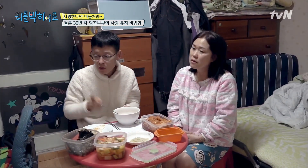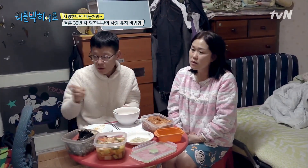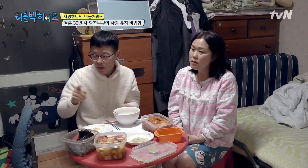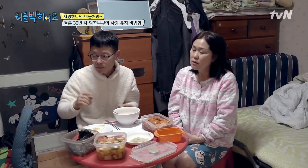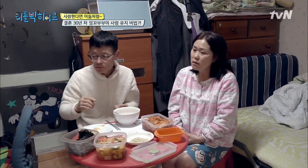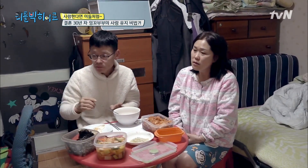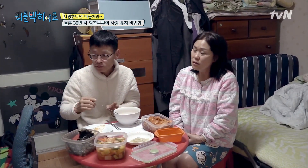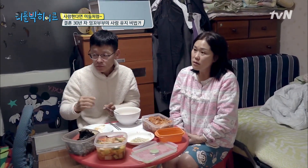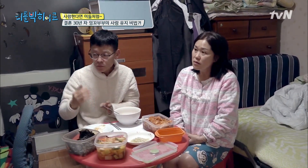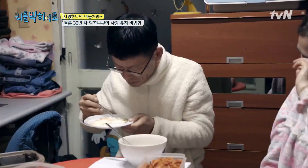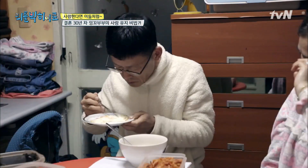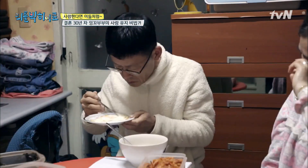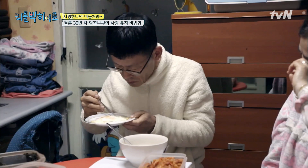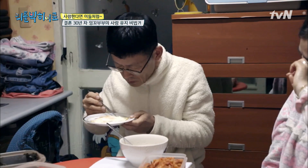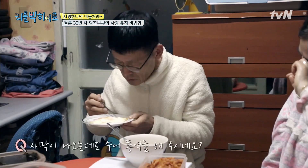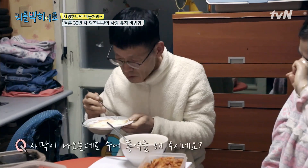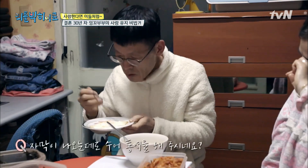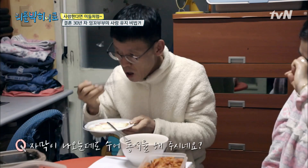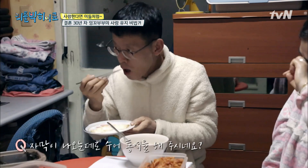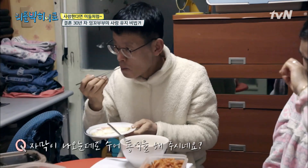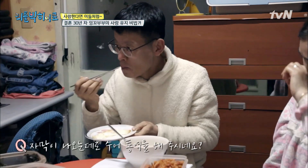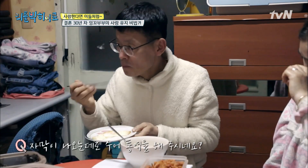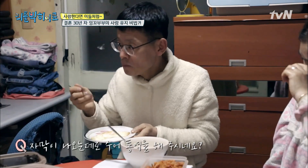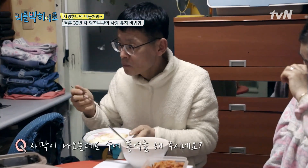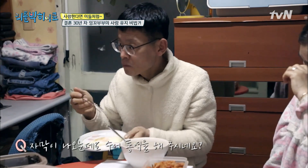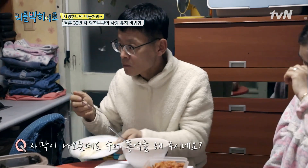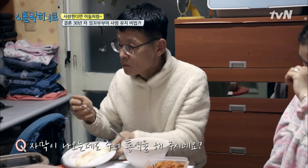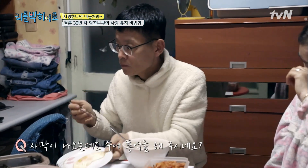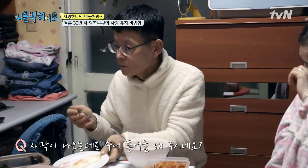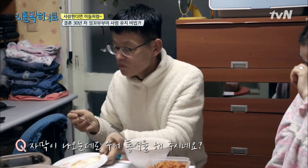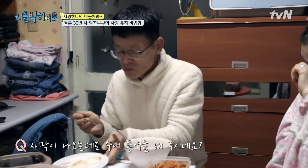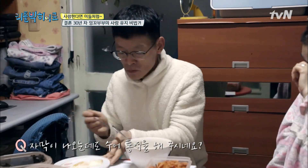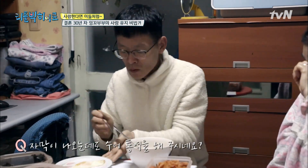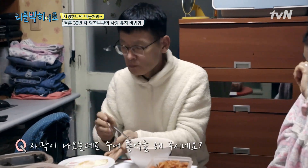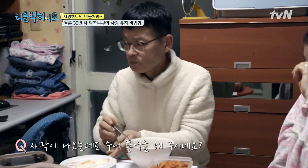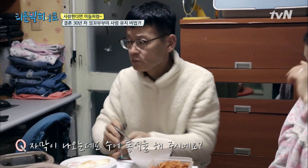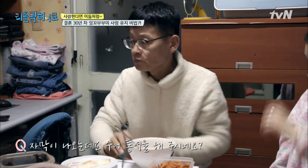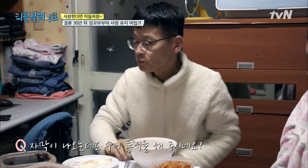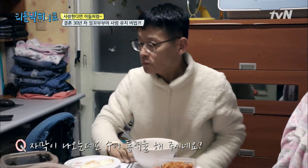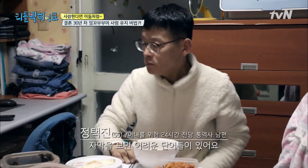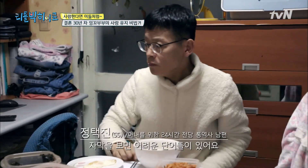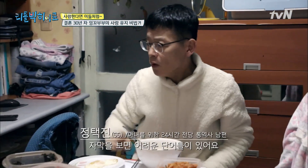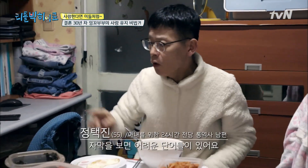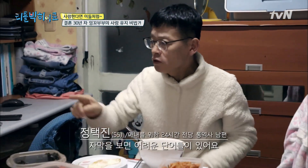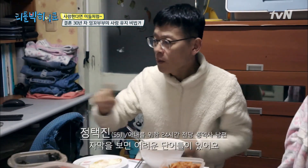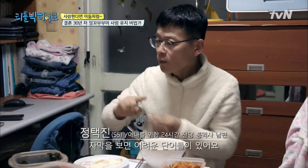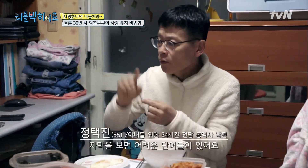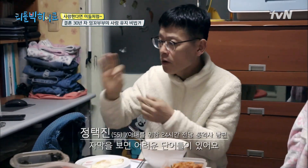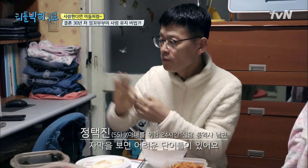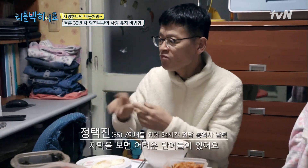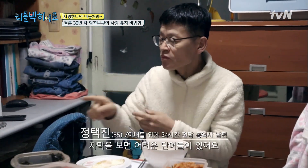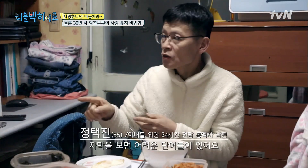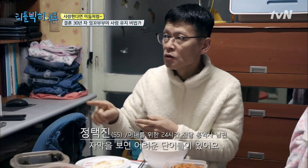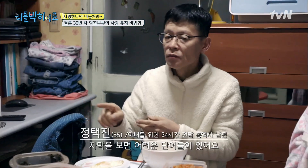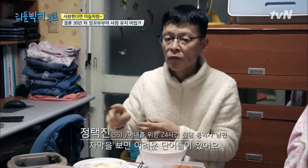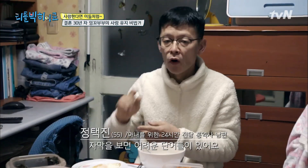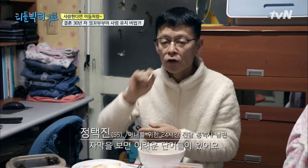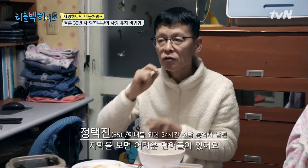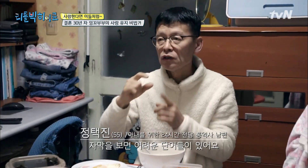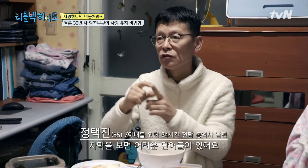거기서 막. 단학이 나오는데 수어 통역을 해주시네. 잘 막 보면 좀 어려운